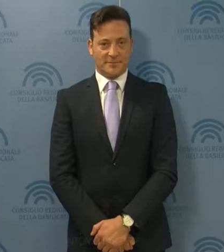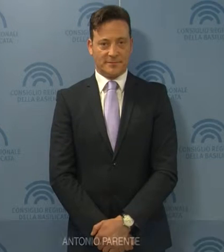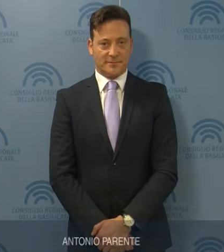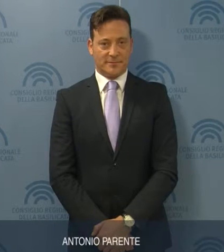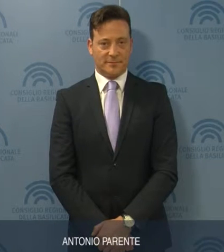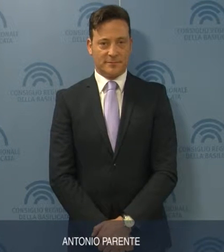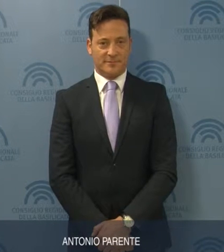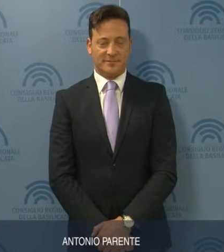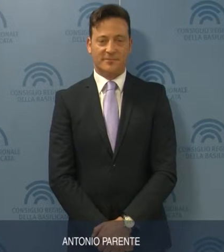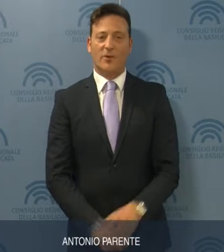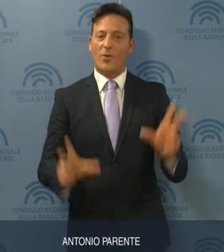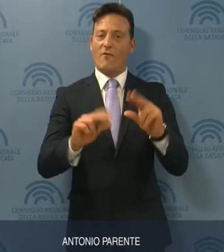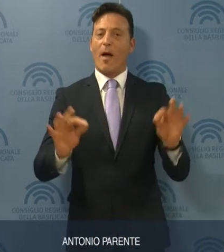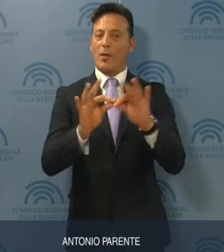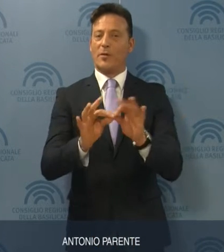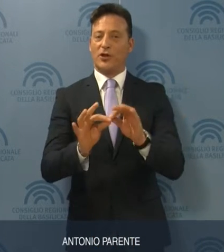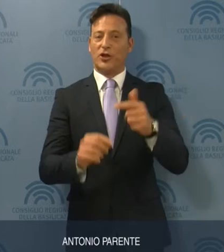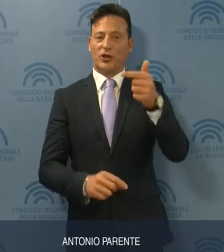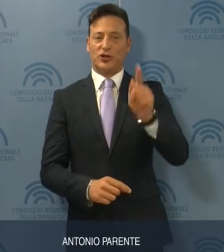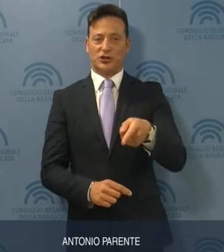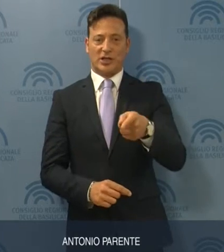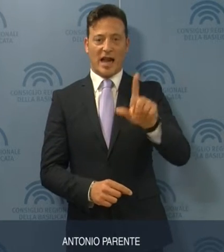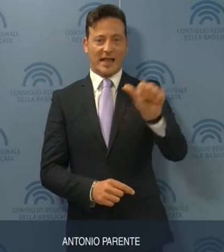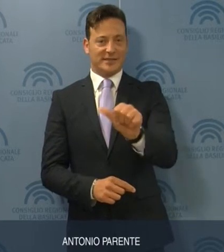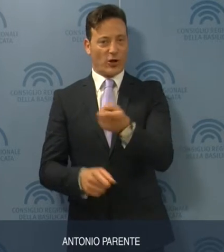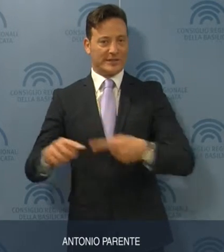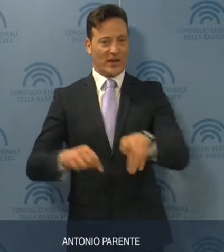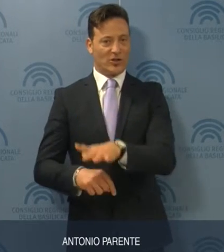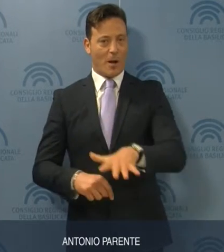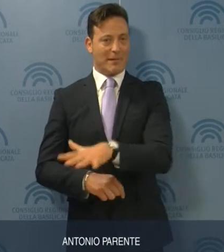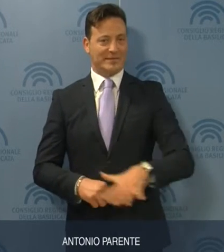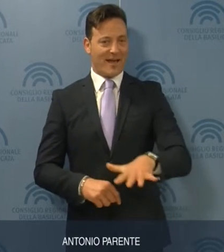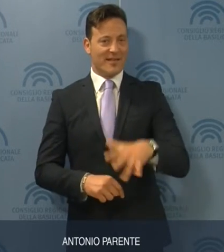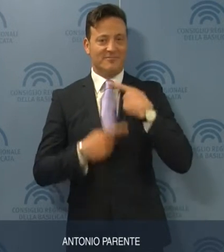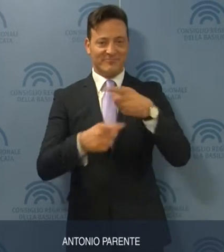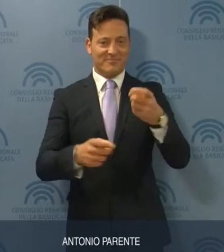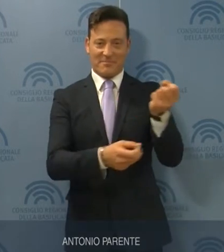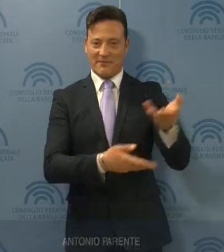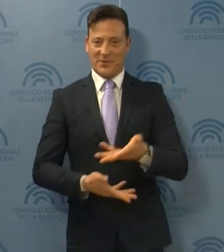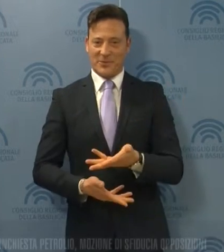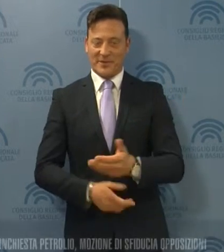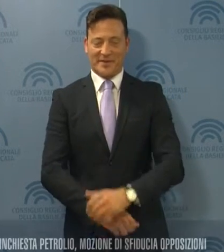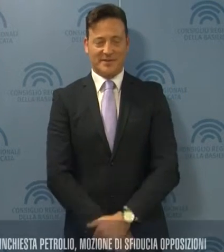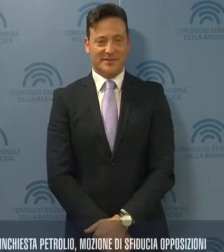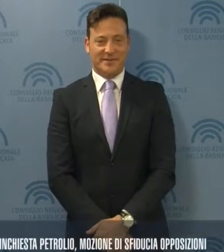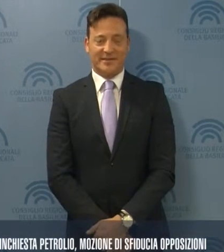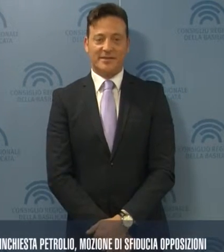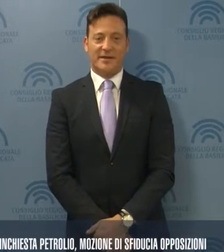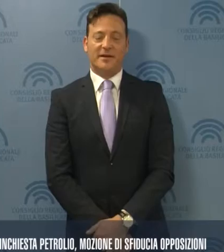Benvenuti al nuovo appuntamento del TGLIS del Consiglio regionale della Basilicata. Mozione di sfiducia